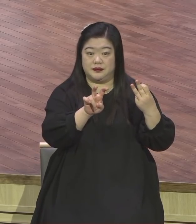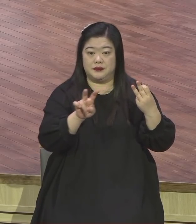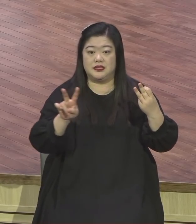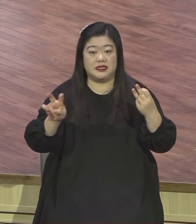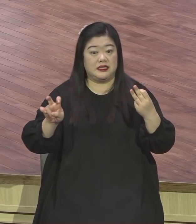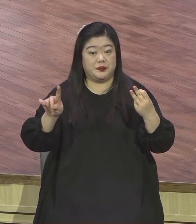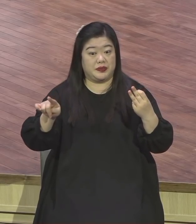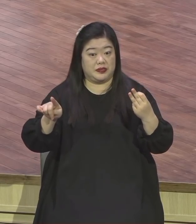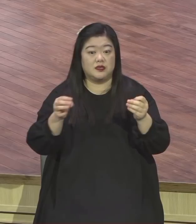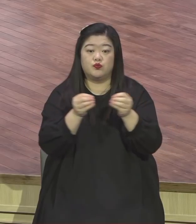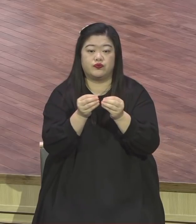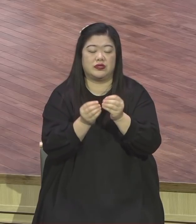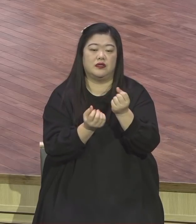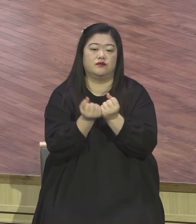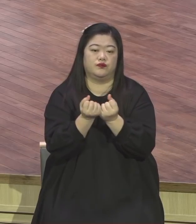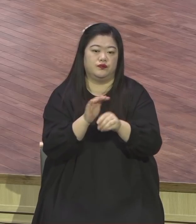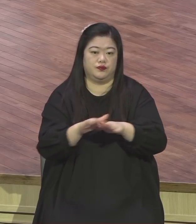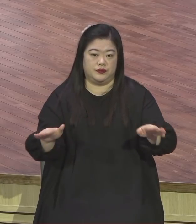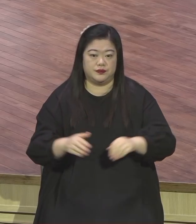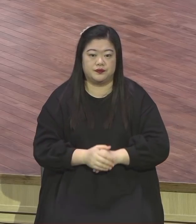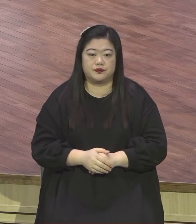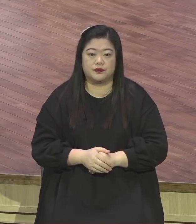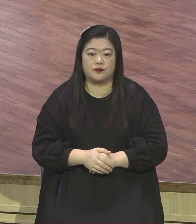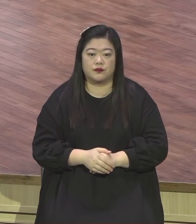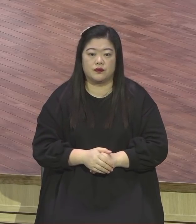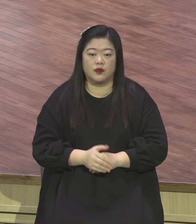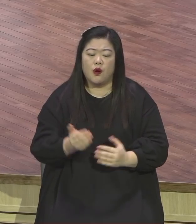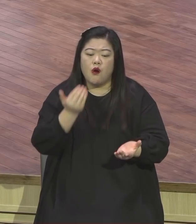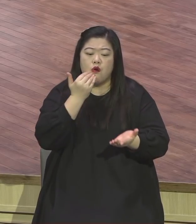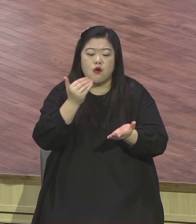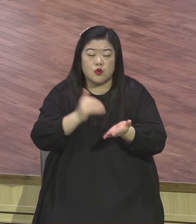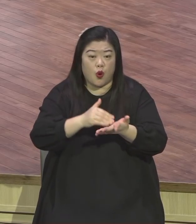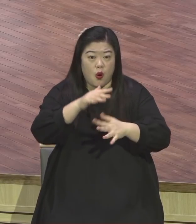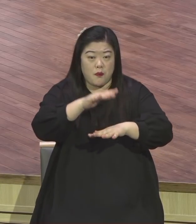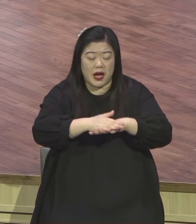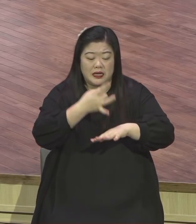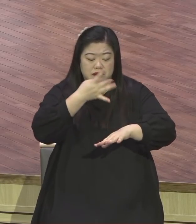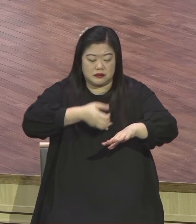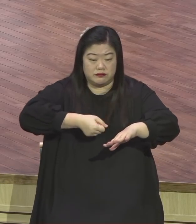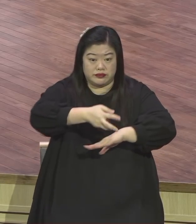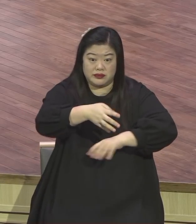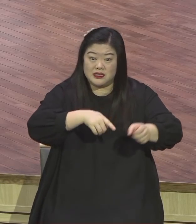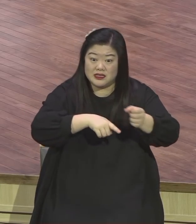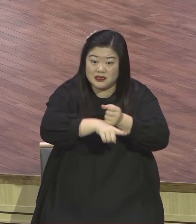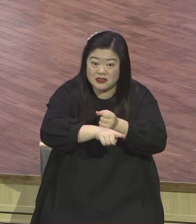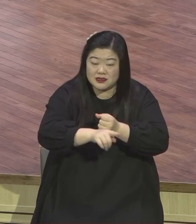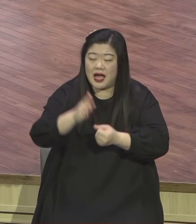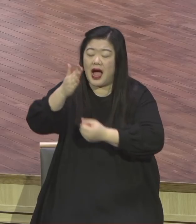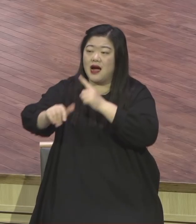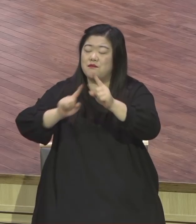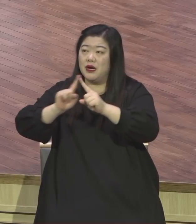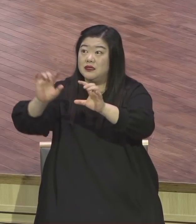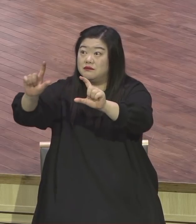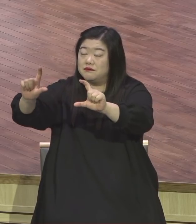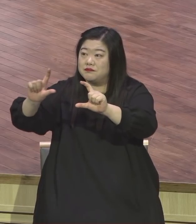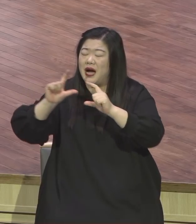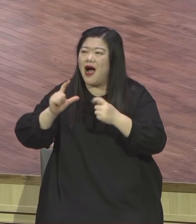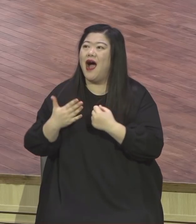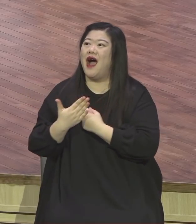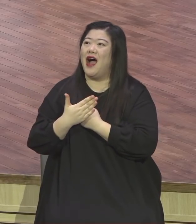돌밭에 뿌렸다는 것은 말씀을 듣고 즉시 기범으로 받되 그 속에 뿌리가 없어